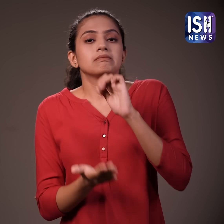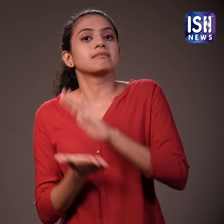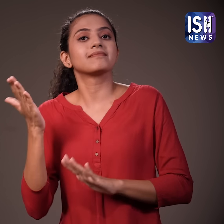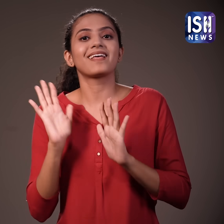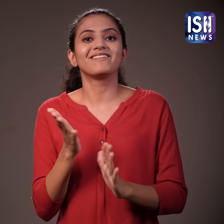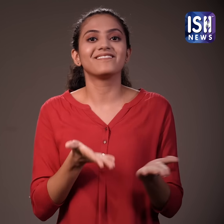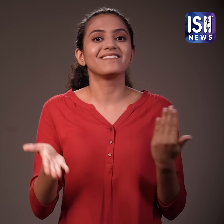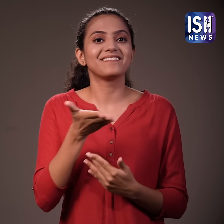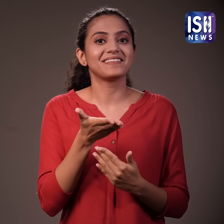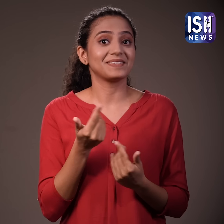कर पाएंगे और चले जाएंगे